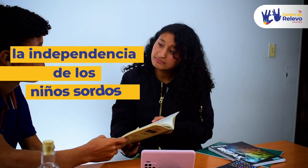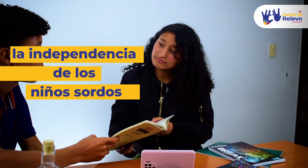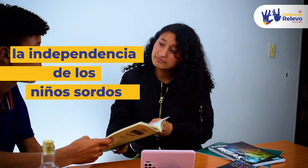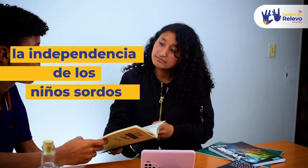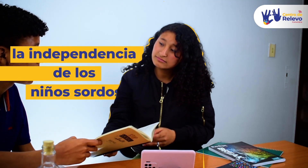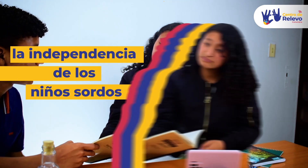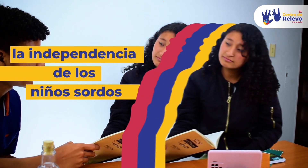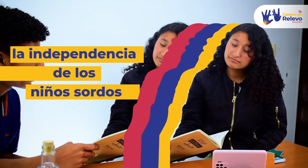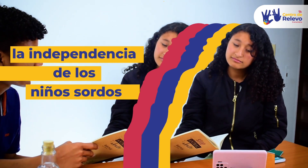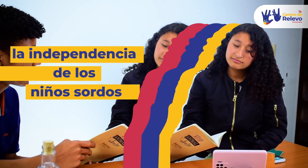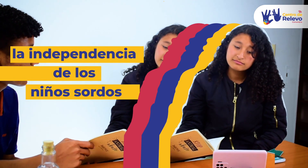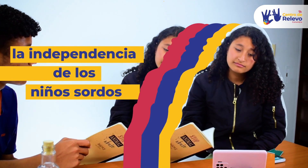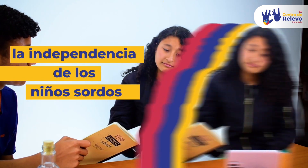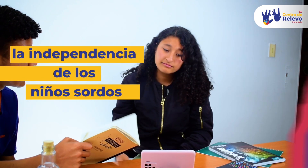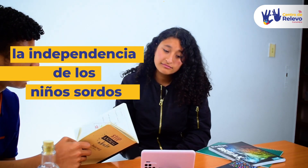La independencia de los niños sordos.